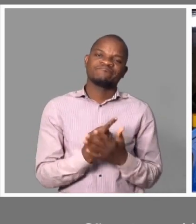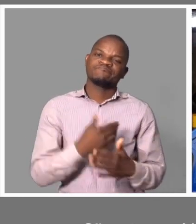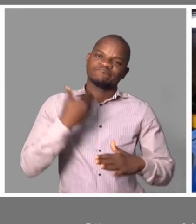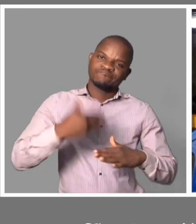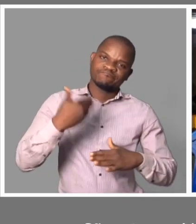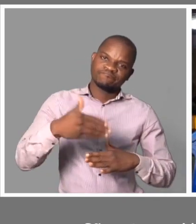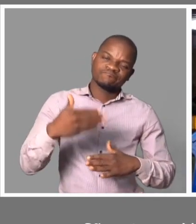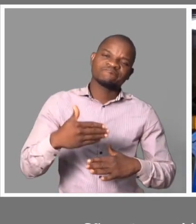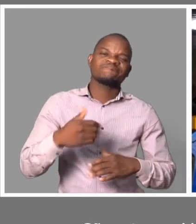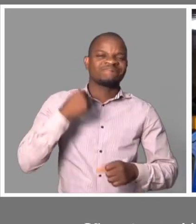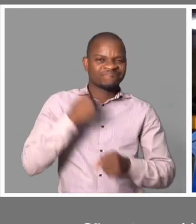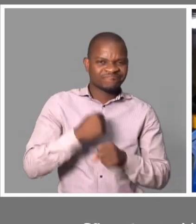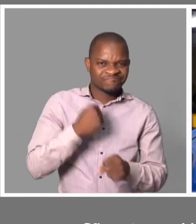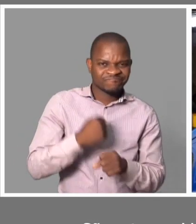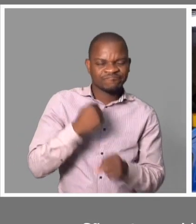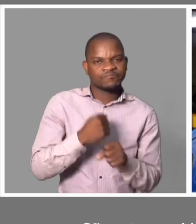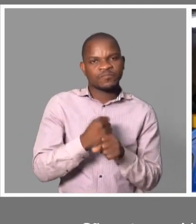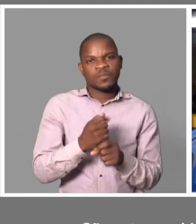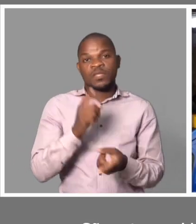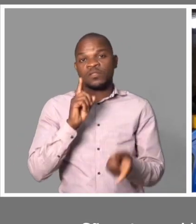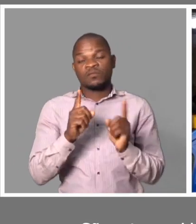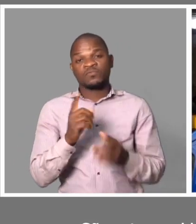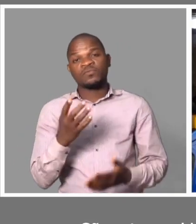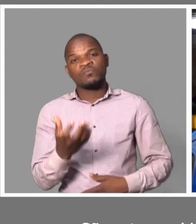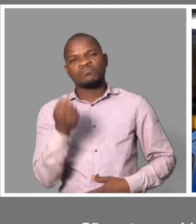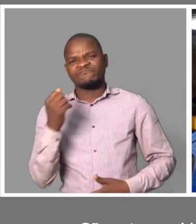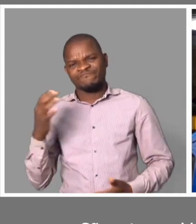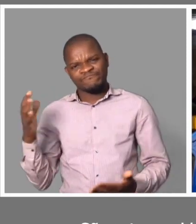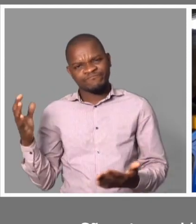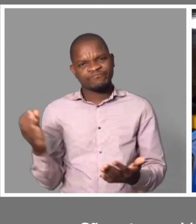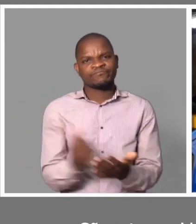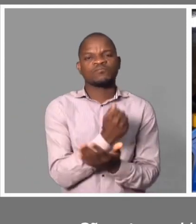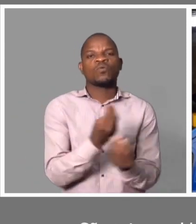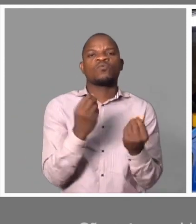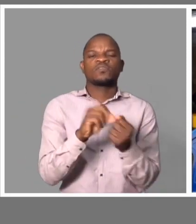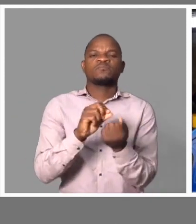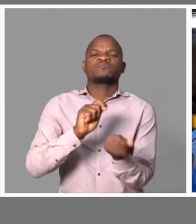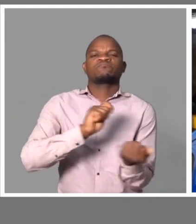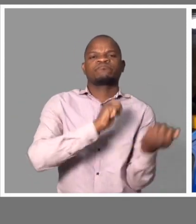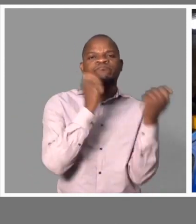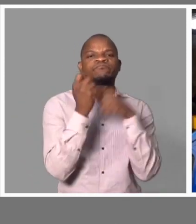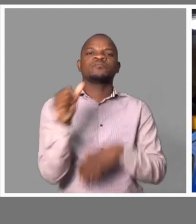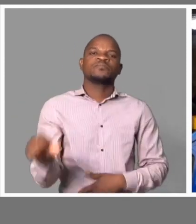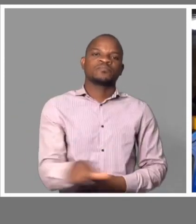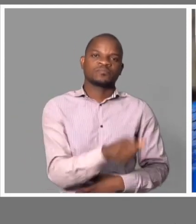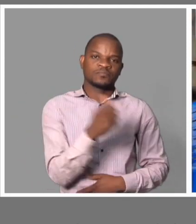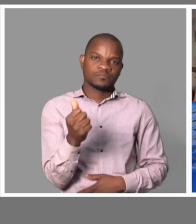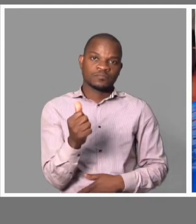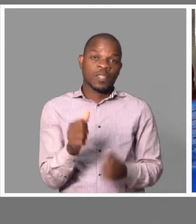temos que lutar a ver se podemos conseguir formas de inverter a situação. A empreendedora